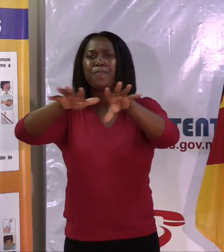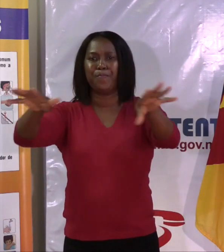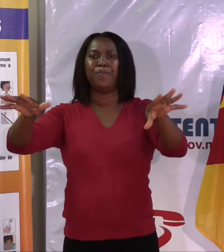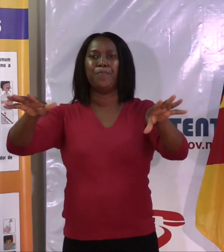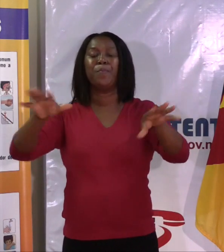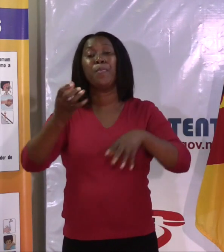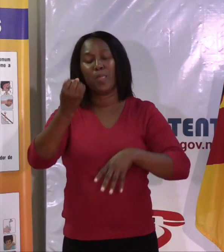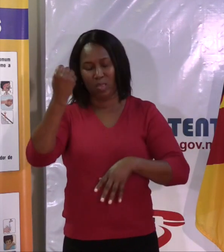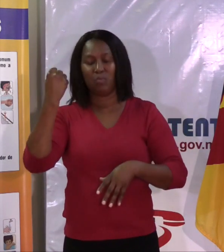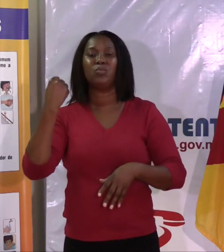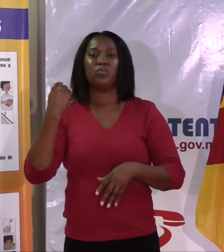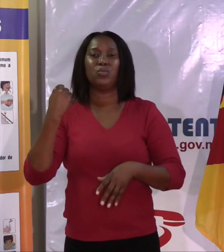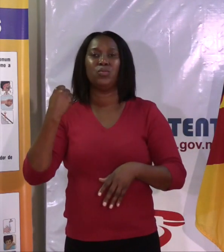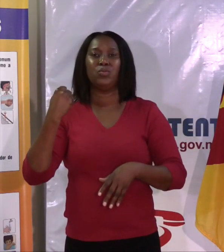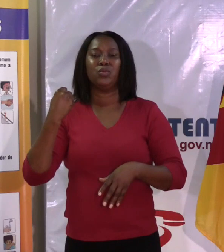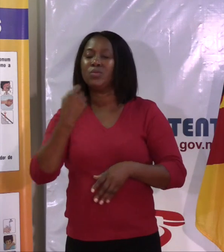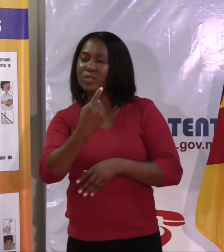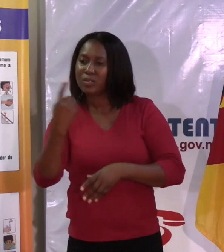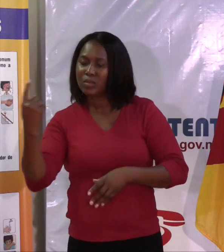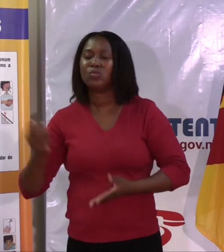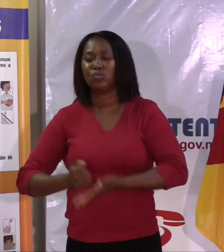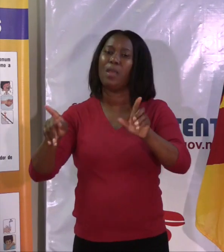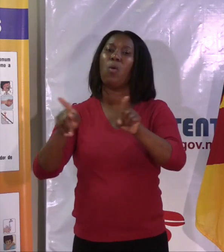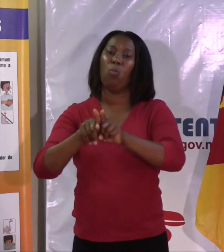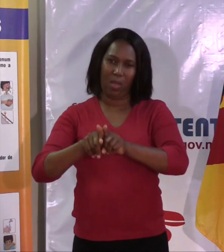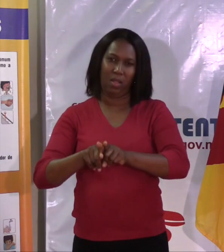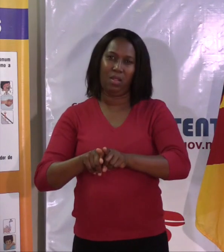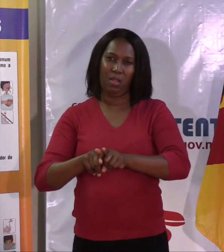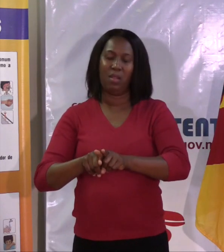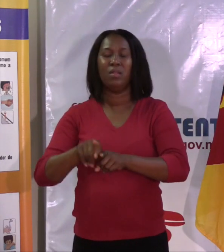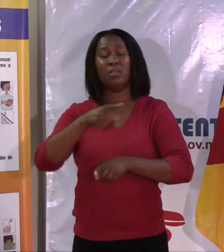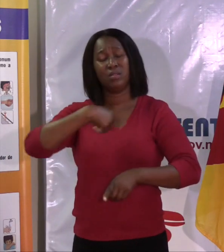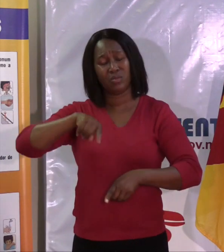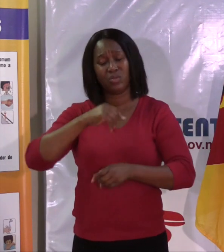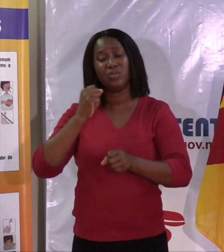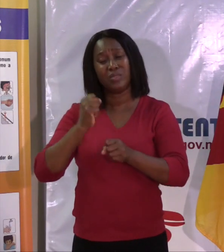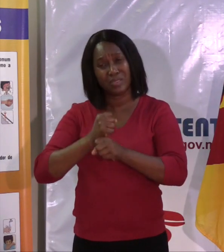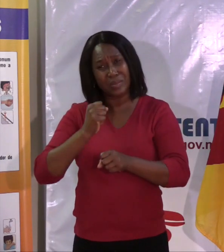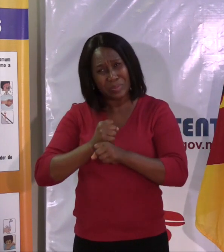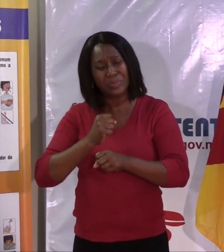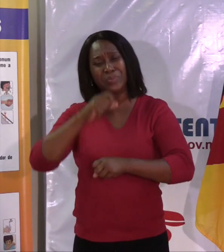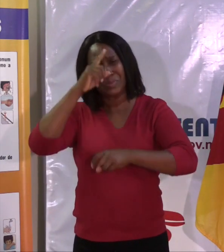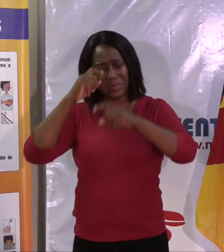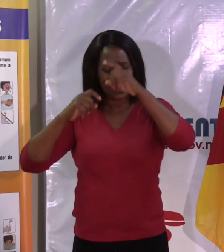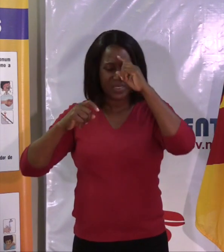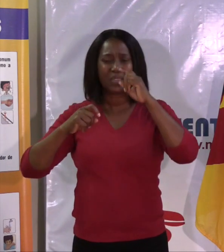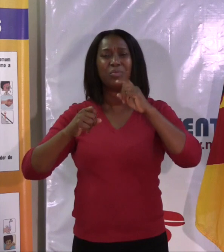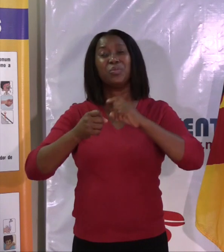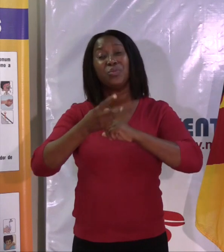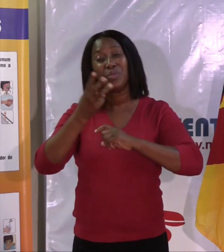claro que nós vamos conseguir atingir a cada um de nós. trabalhamos em dificuldades, nós priorizamos o álcool para uso